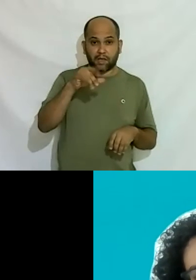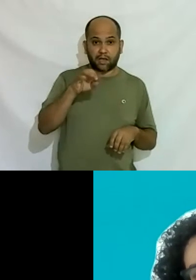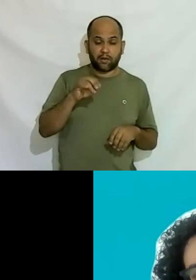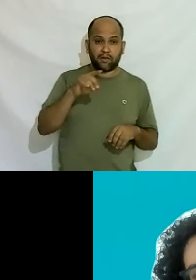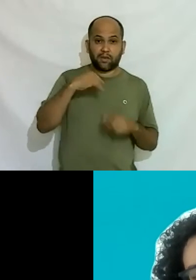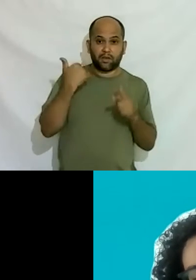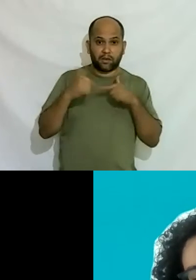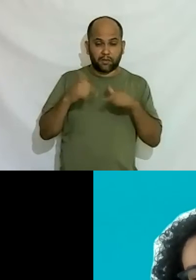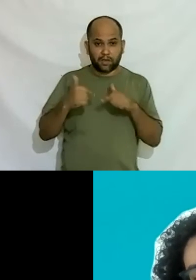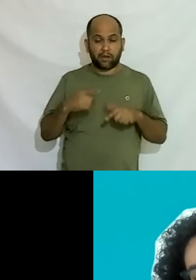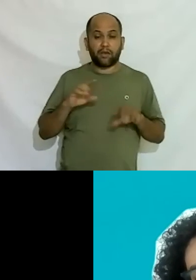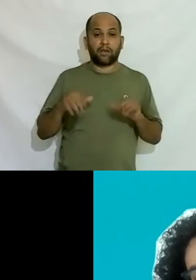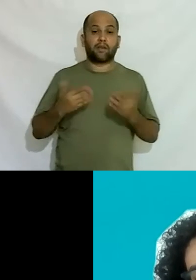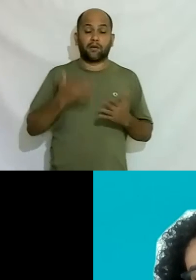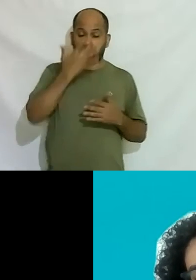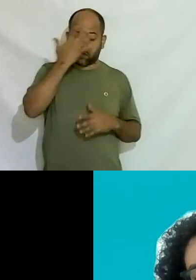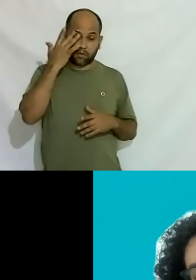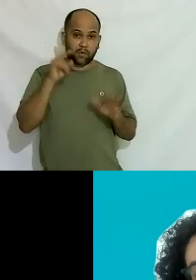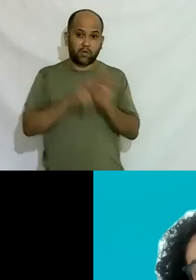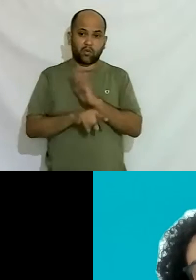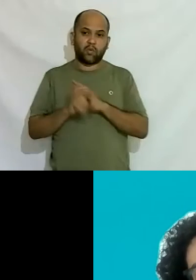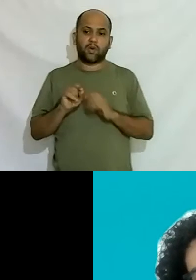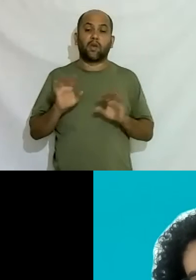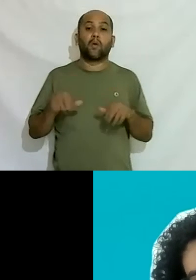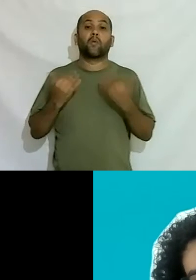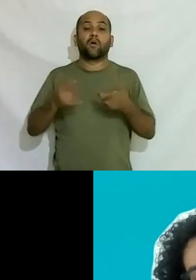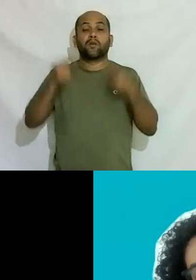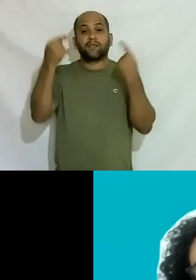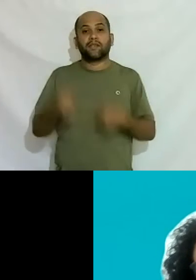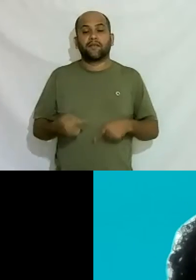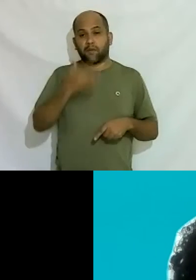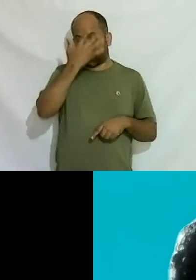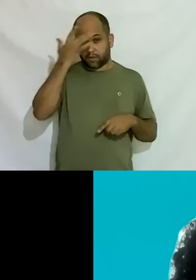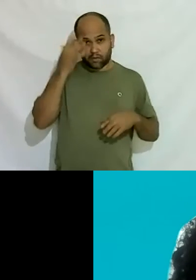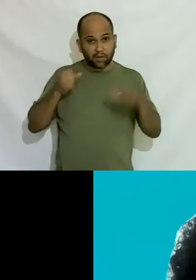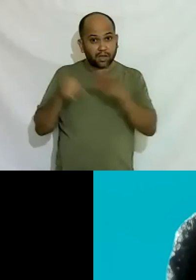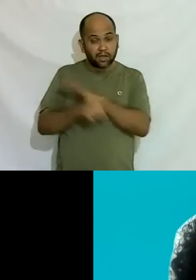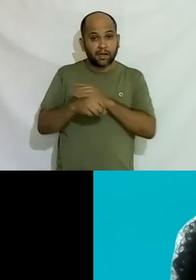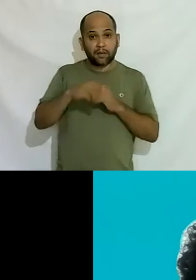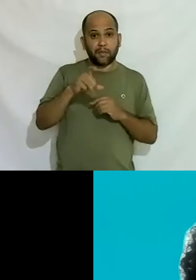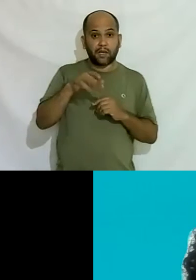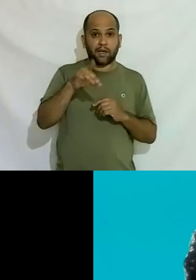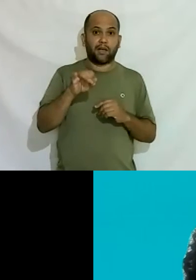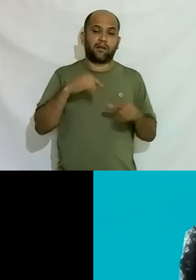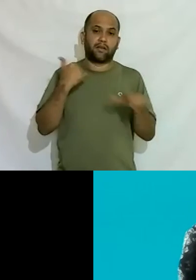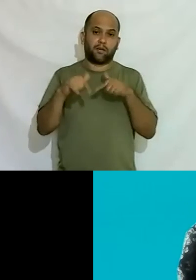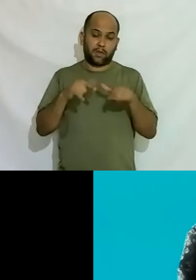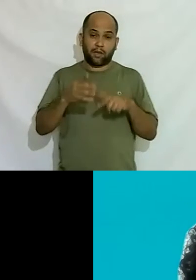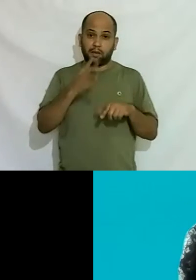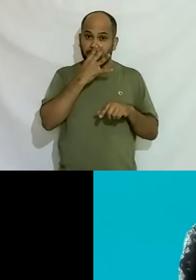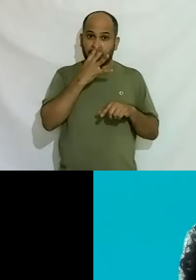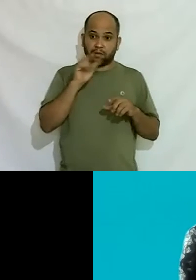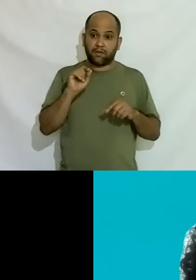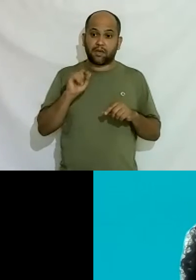então o pessoal perguntou assim quais são os desafios para a pessoa entrar no mercado de trabalho eles observam o seguinte